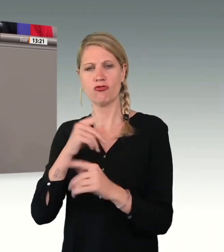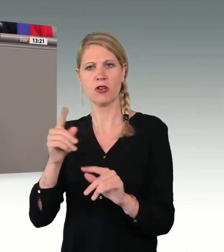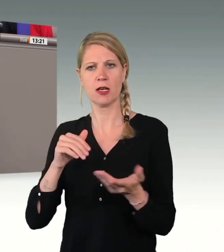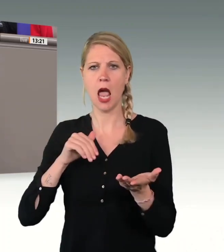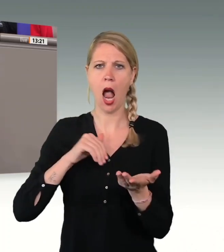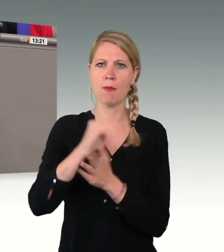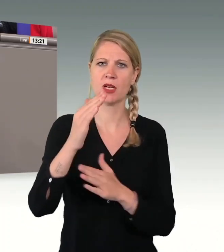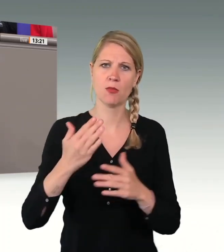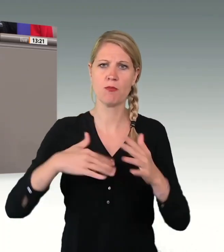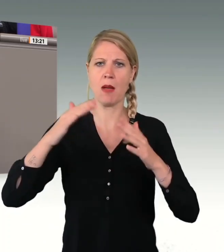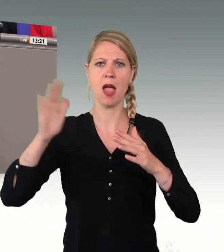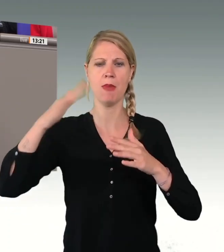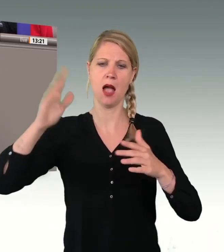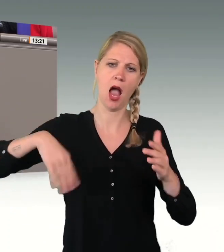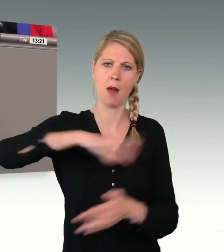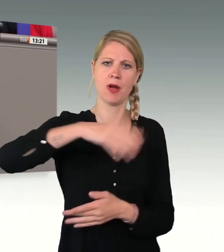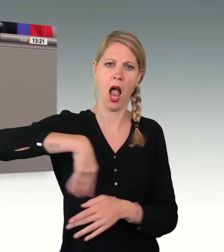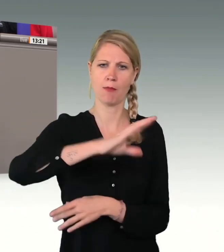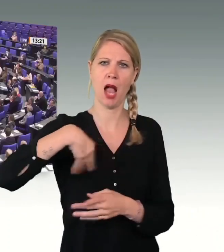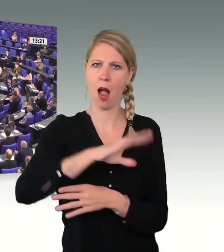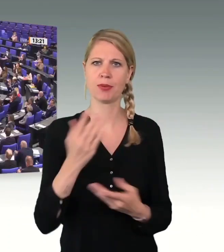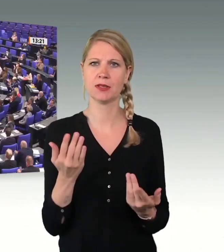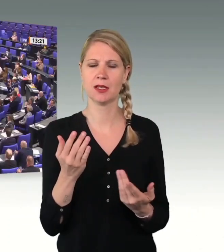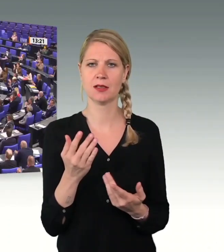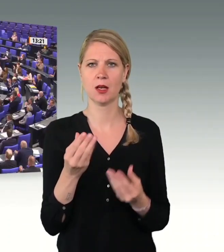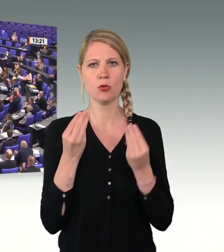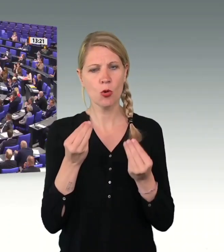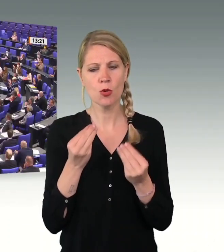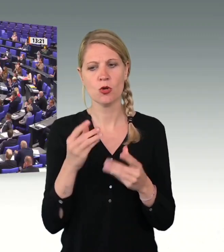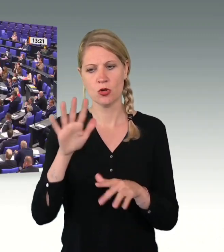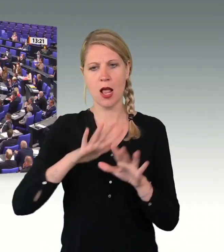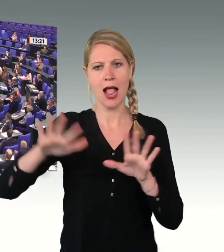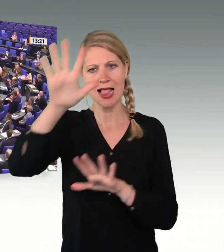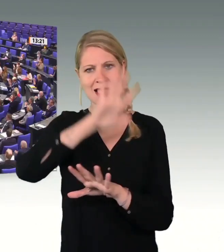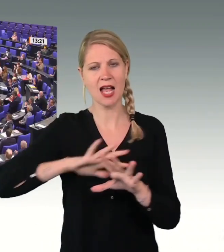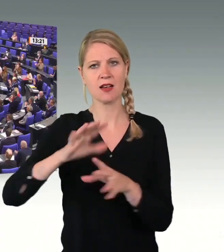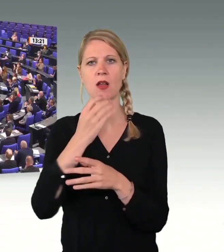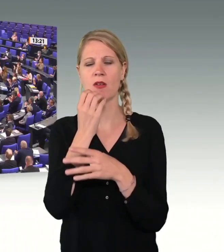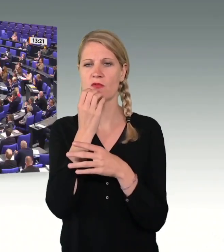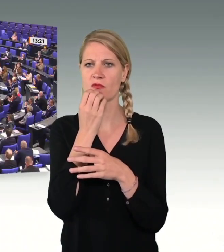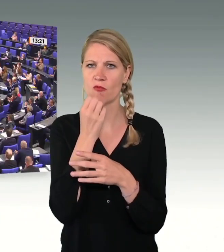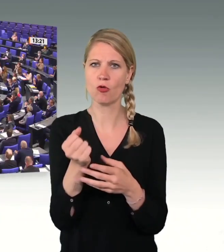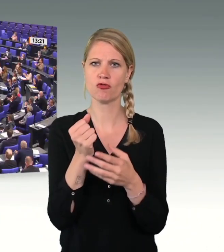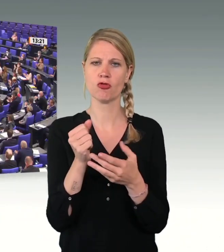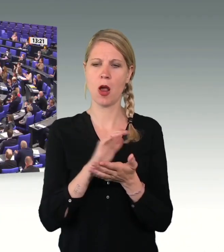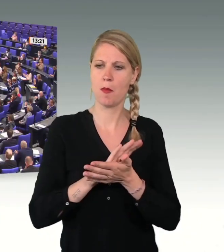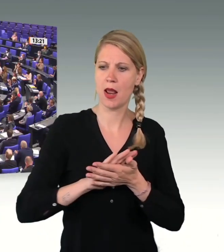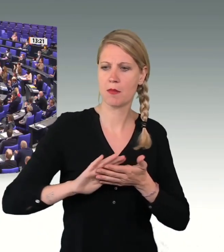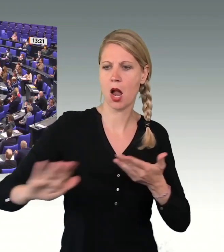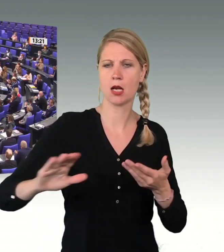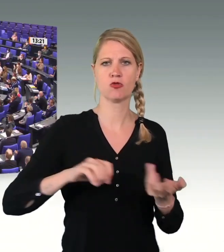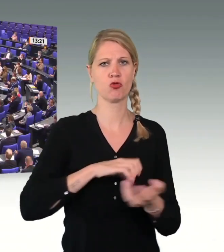die Mehrheit dieses Landes wünscht sich einen pragmatischen Umgang. Das heißt nicht,